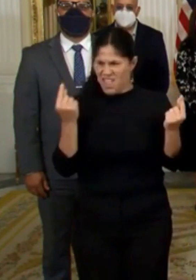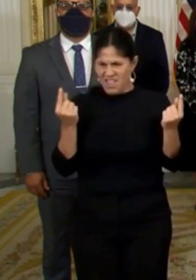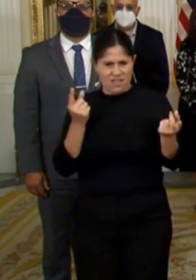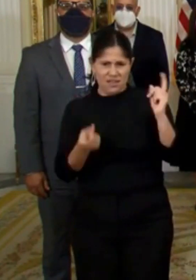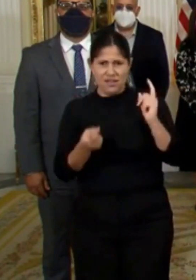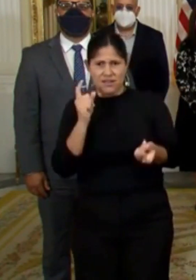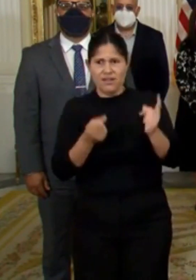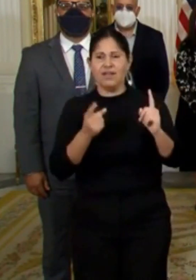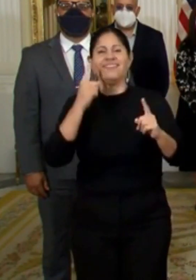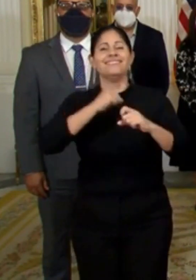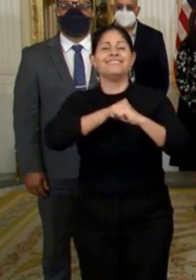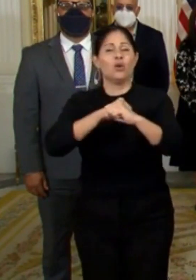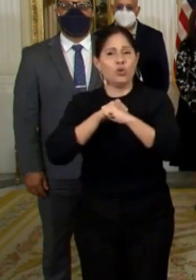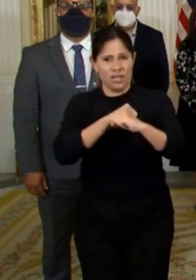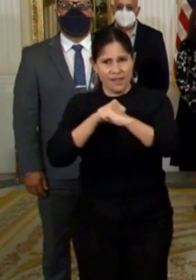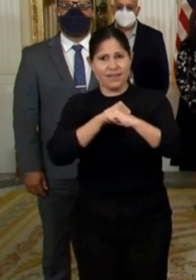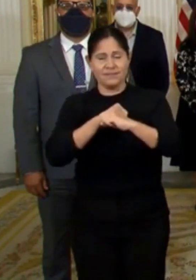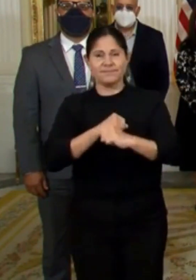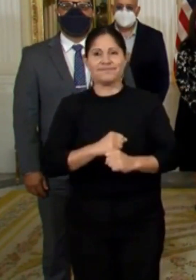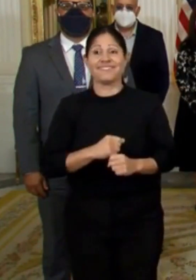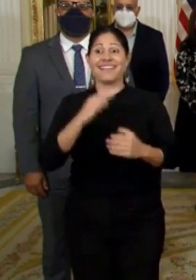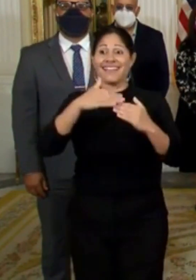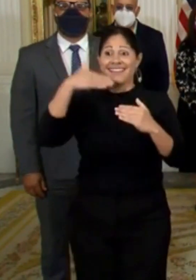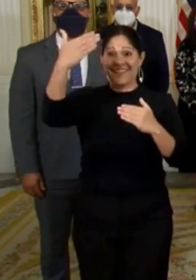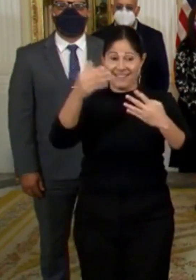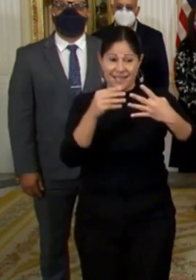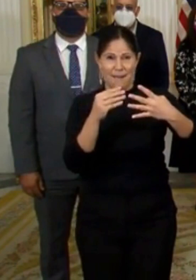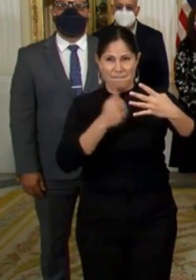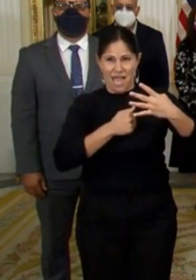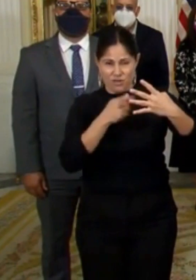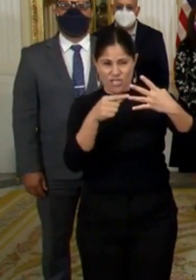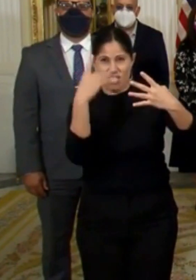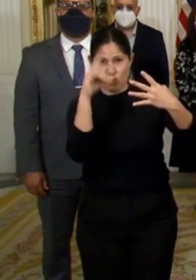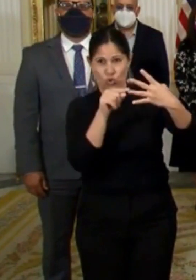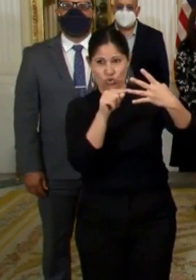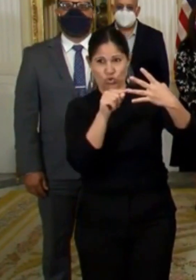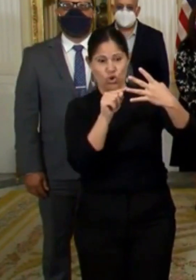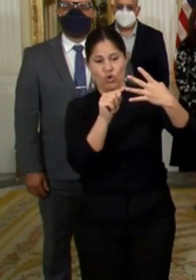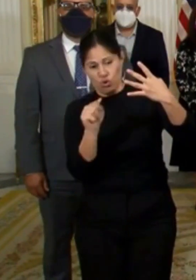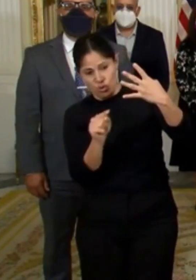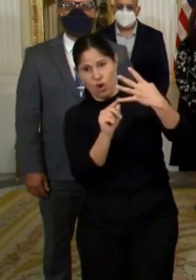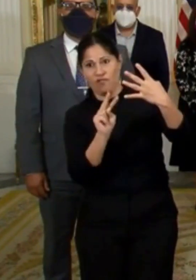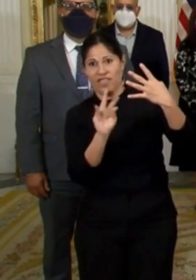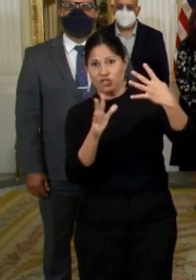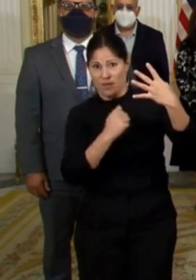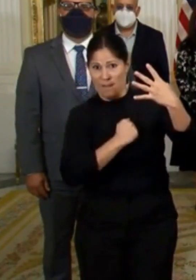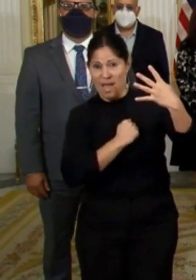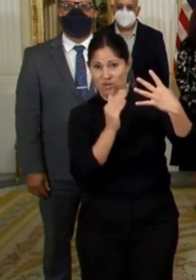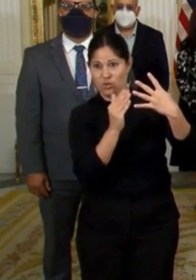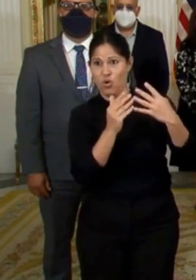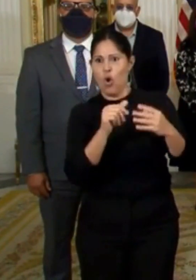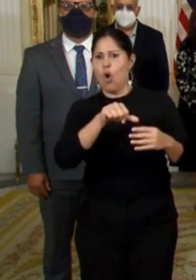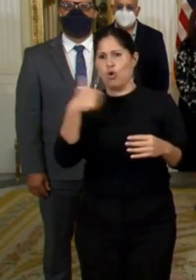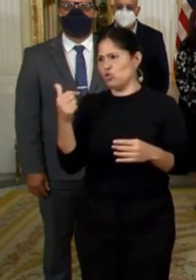segura y escalonada para las semanas del 18 y 25 de mayo de otros negocios no incluidos en esta orden.